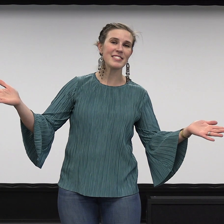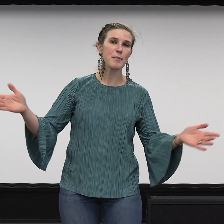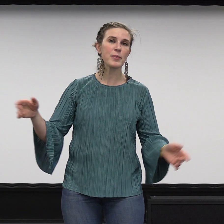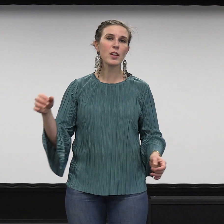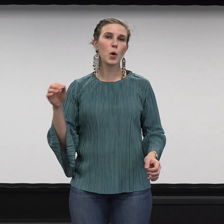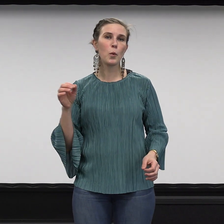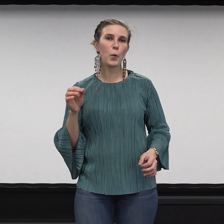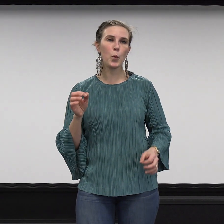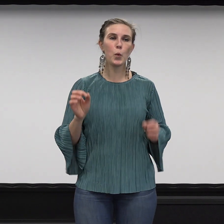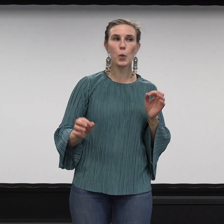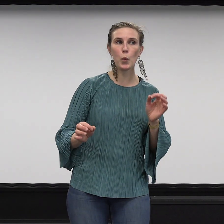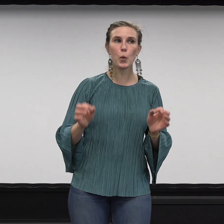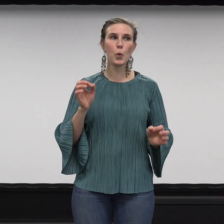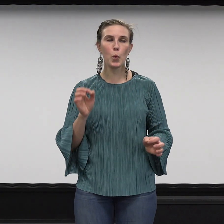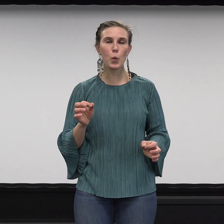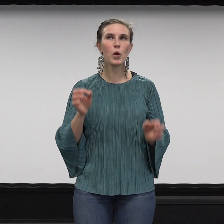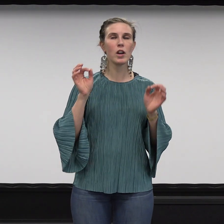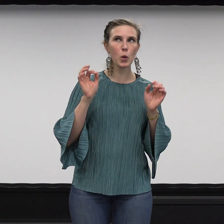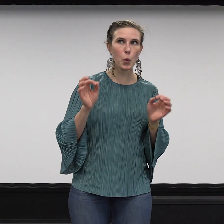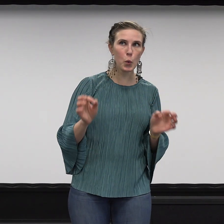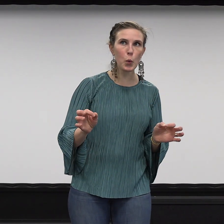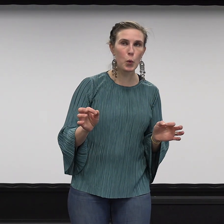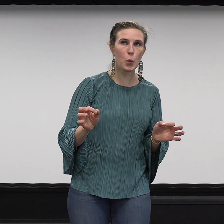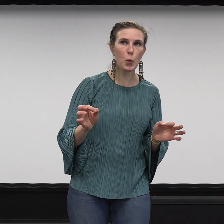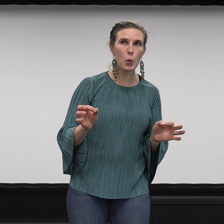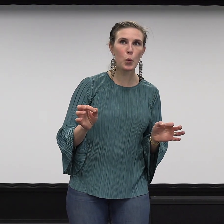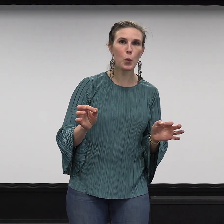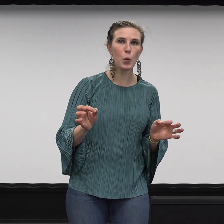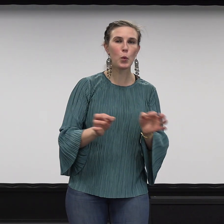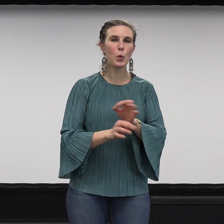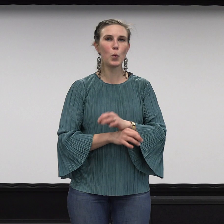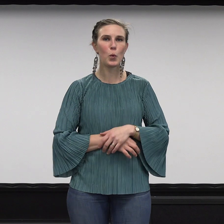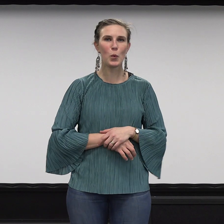Hän rakastaa suoja enemmän. Moitaksua Jocko